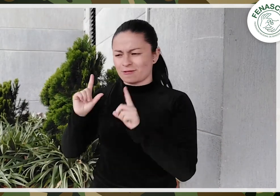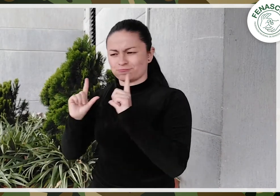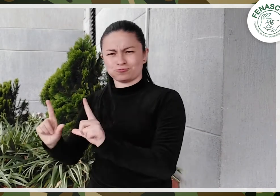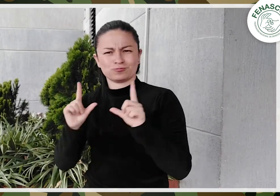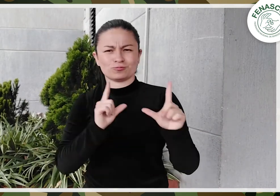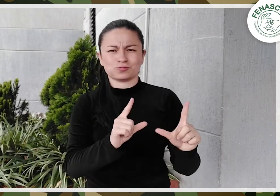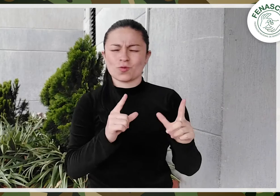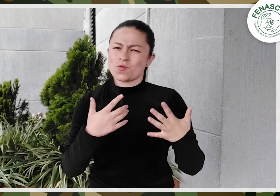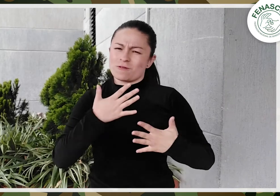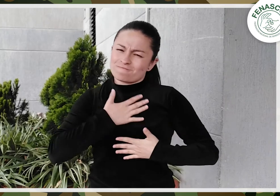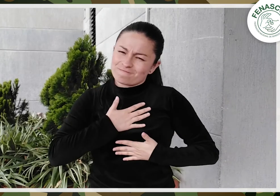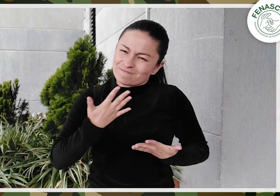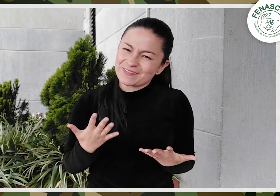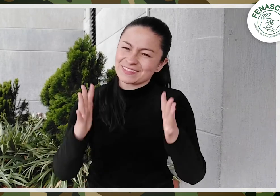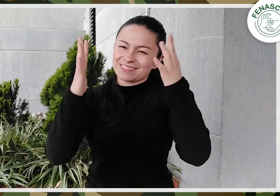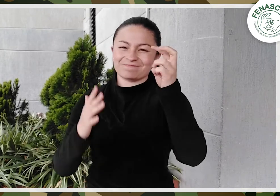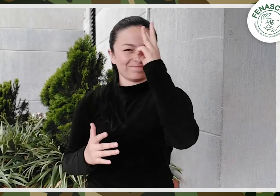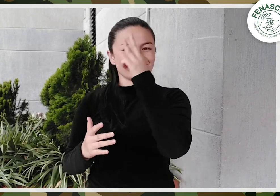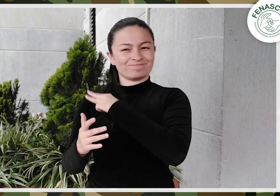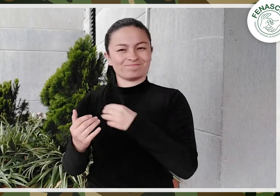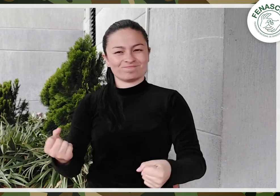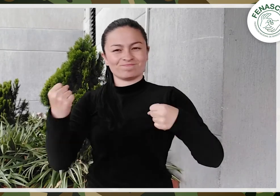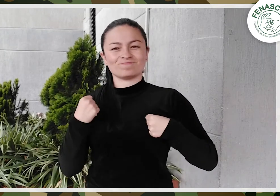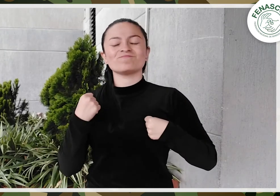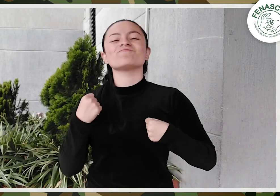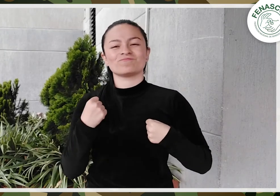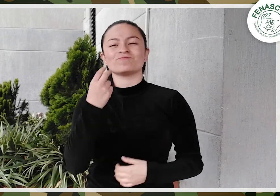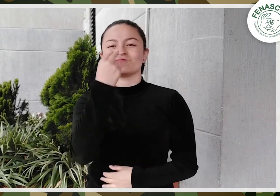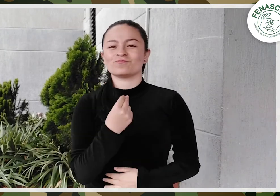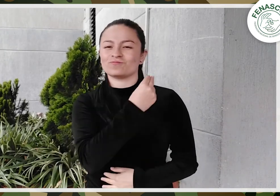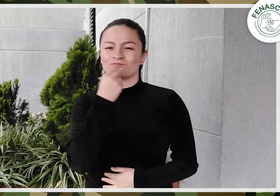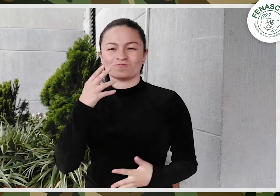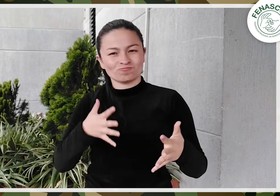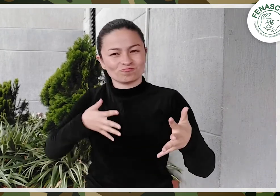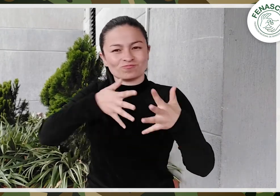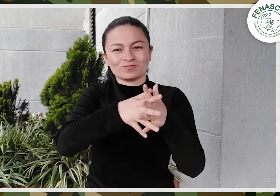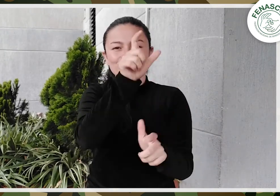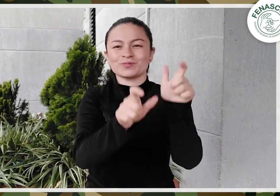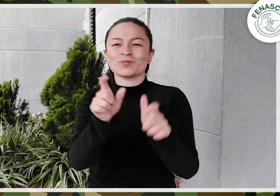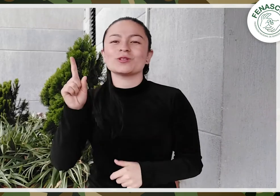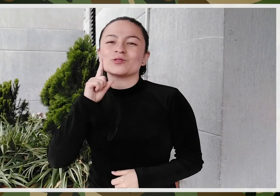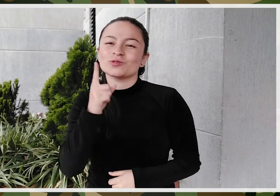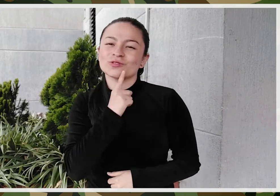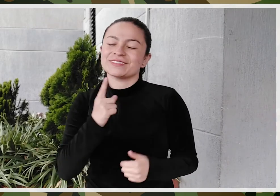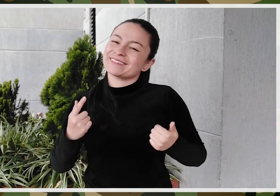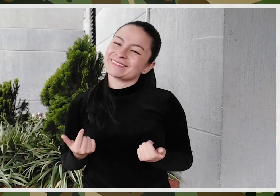Celebramos las acciones realizadas de este comando del ejército por su compromiso y ajustes en pro de la